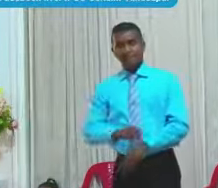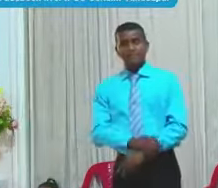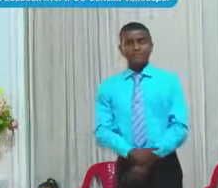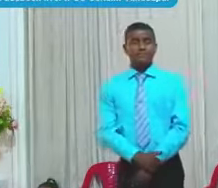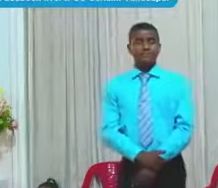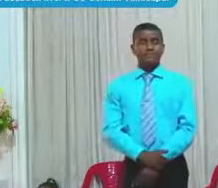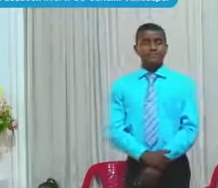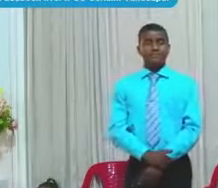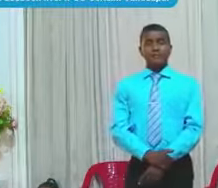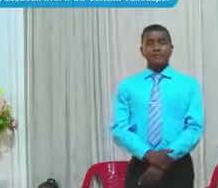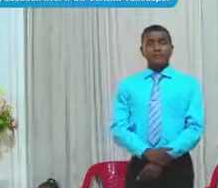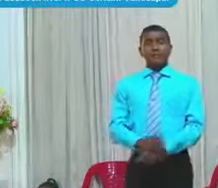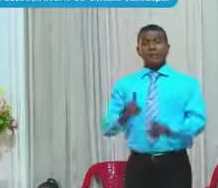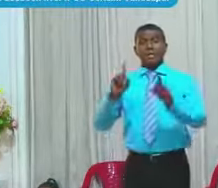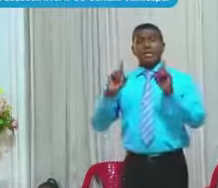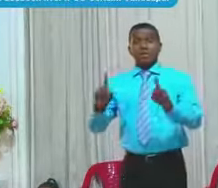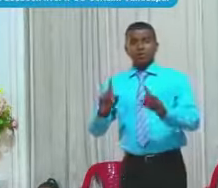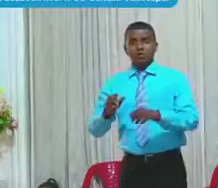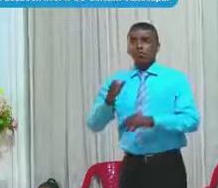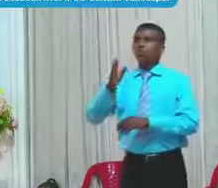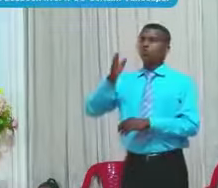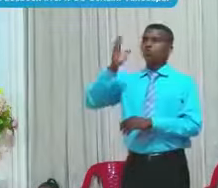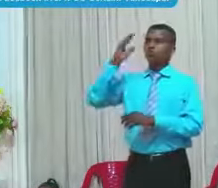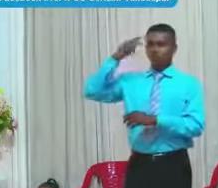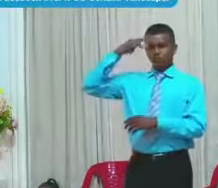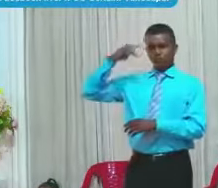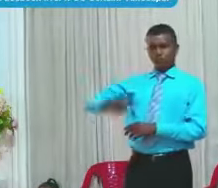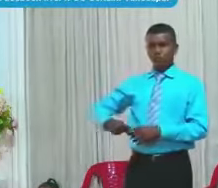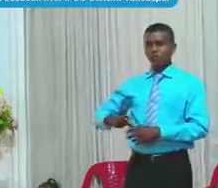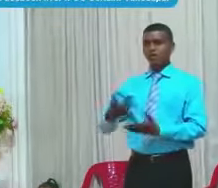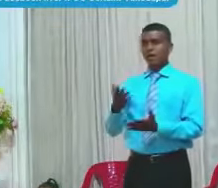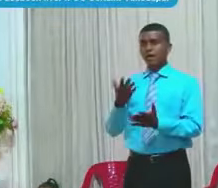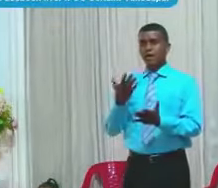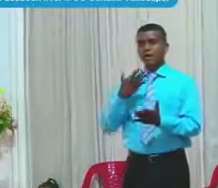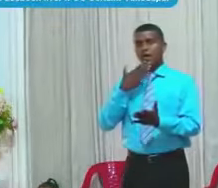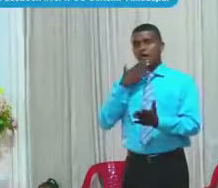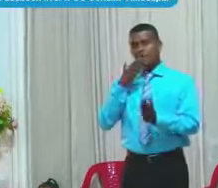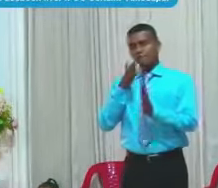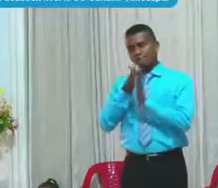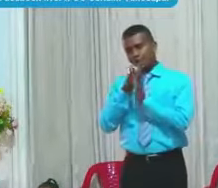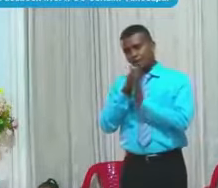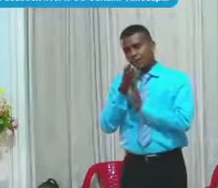Dios Durante toda la historia Dice Con cuerdas de amor